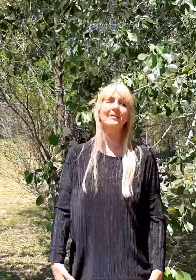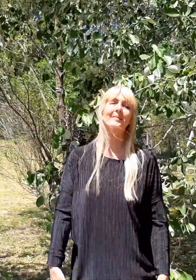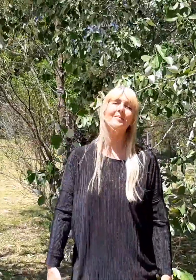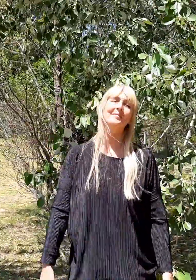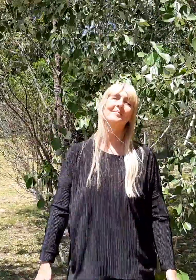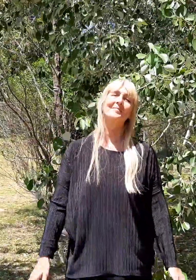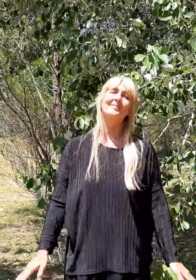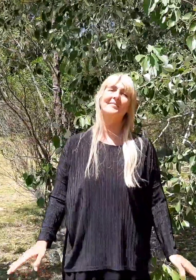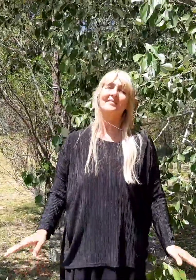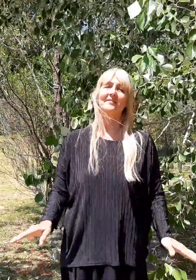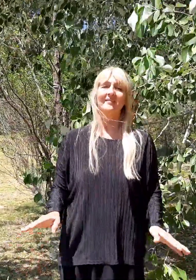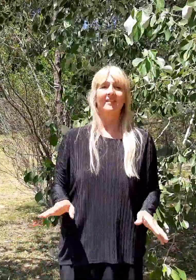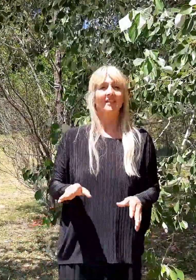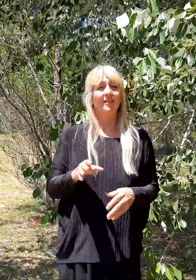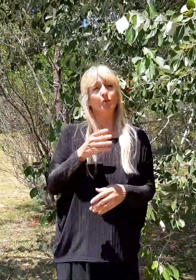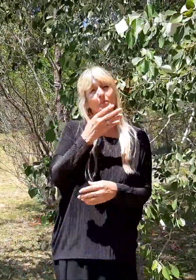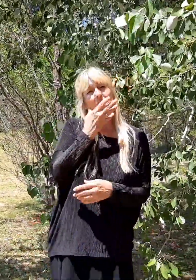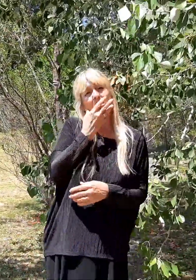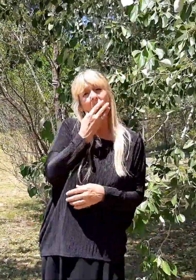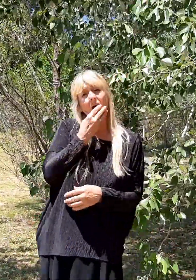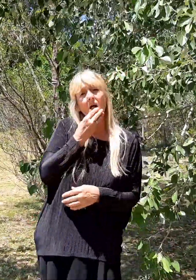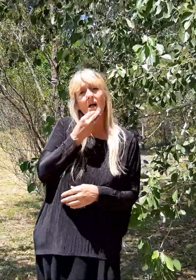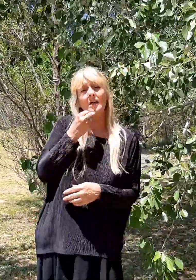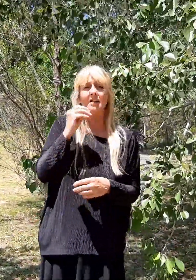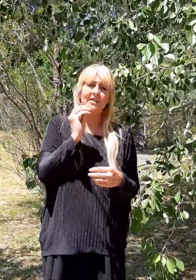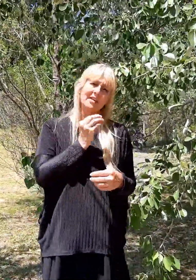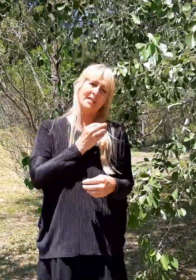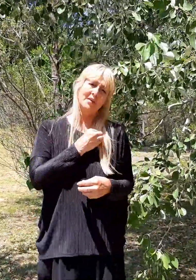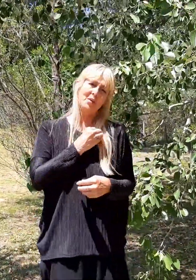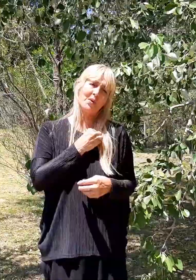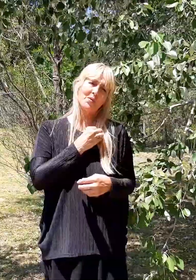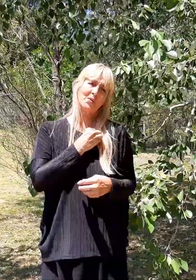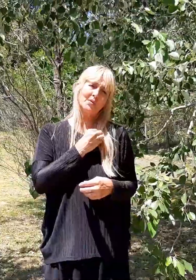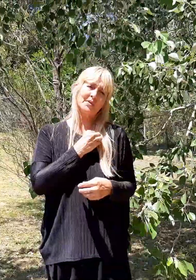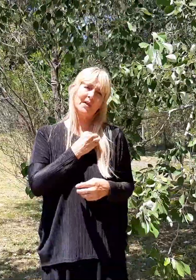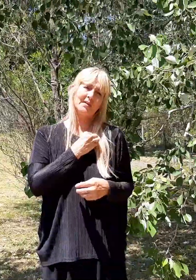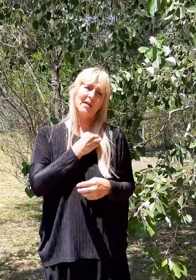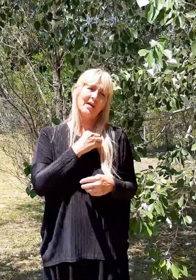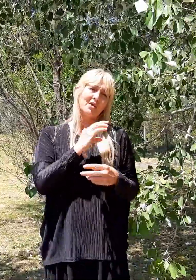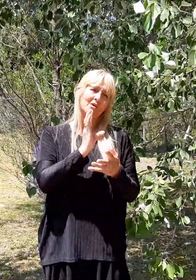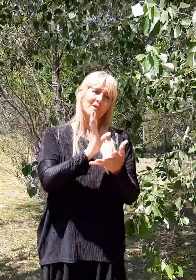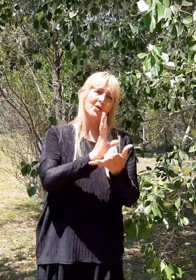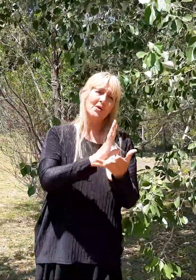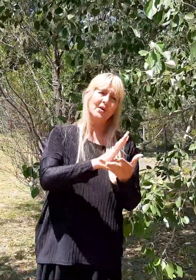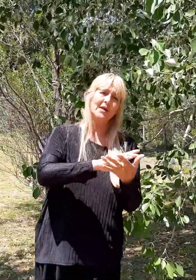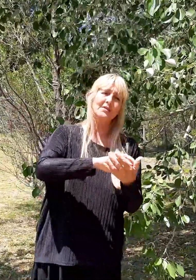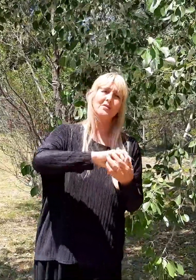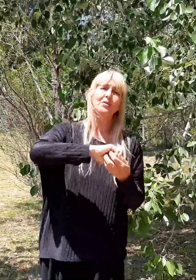Tus pesares y tu angustia yo los